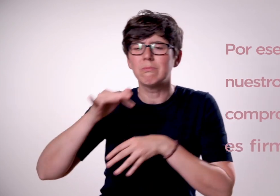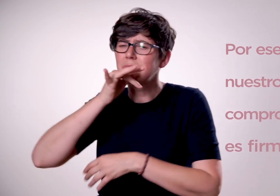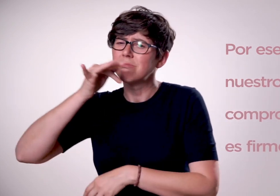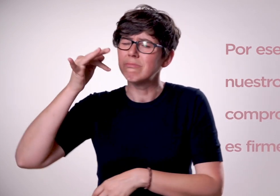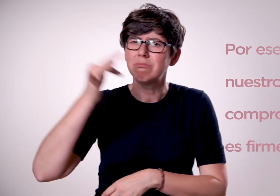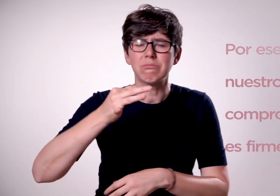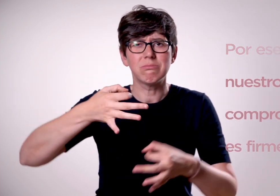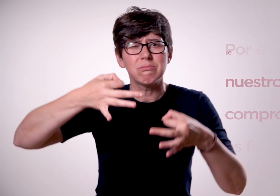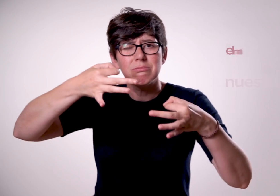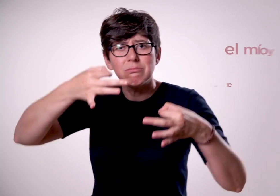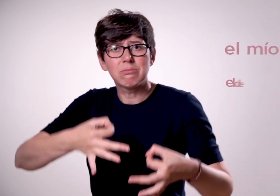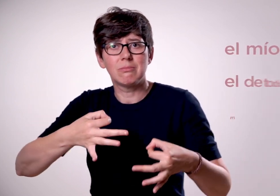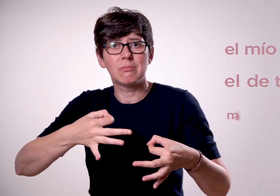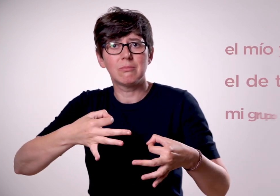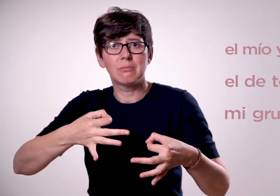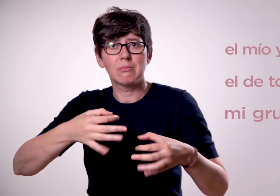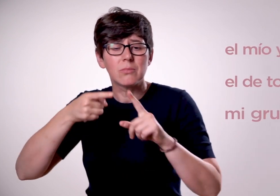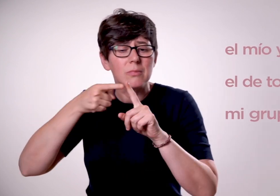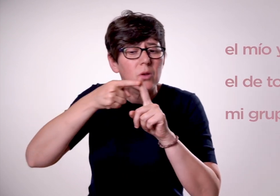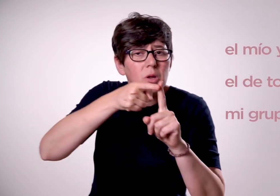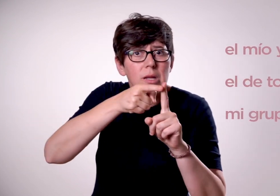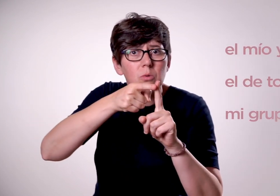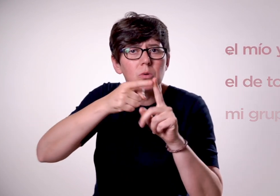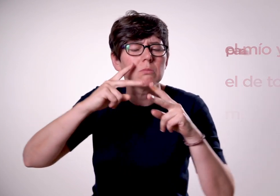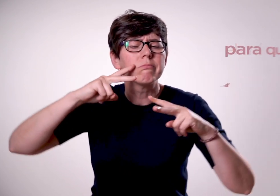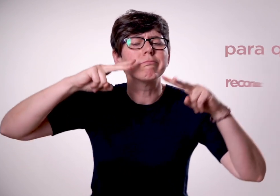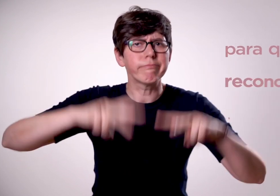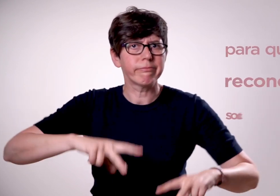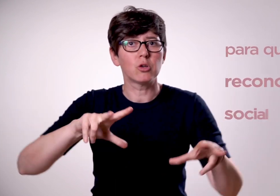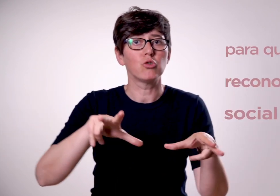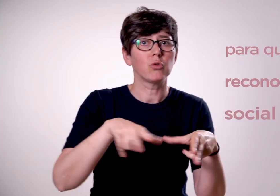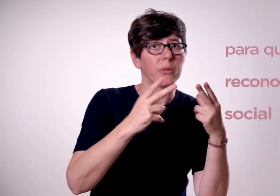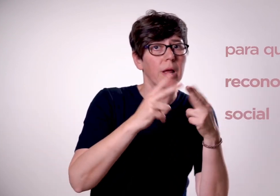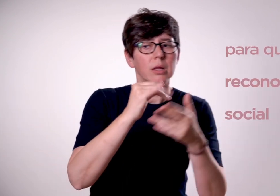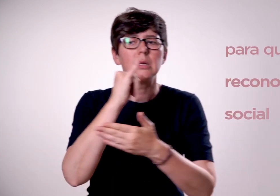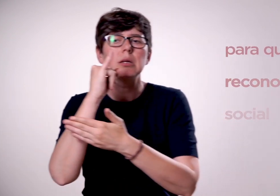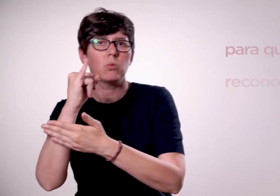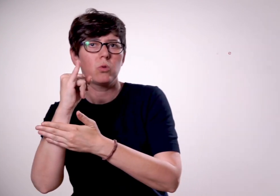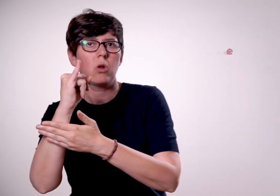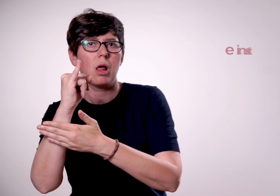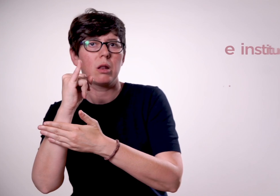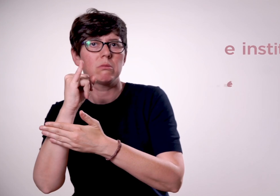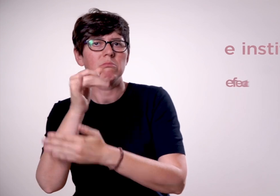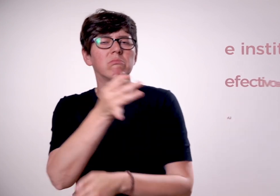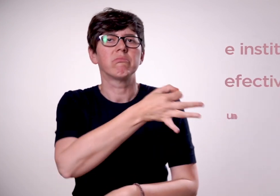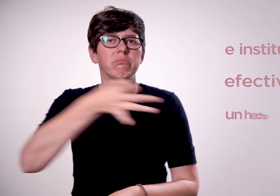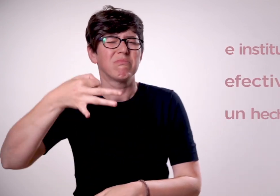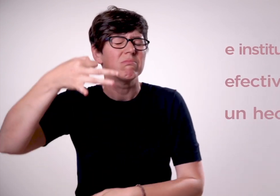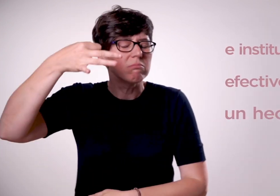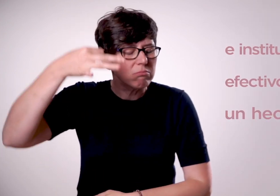es firme, el mío y el de todo mi grupo, para que el reconocimiento social e institucional efectivo